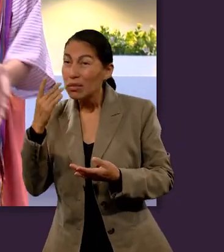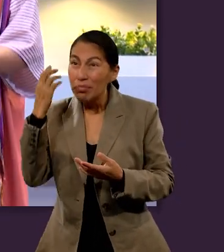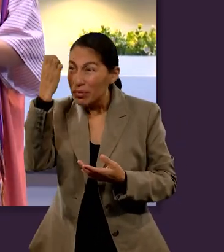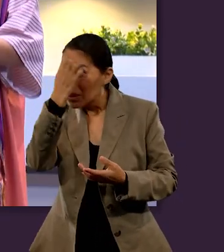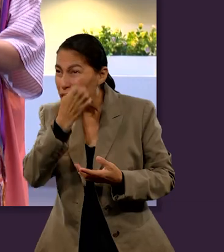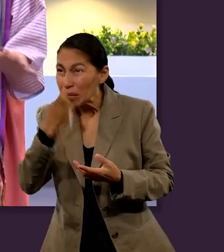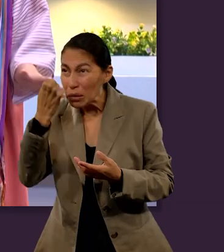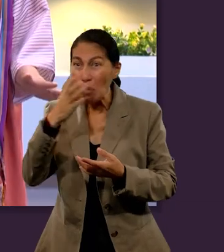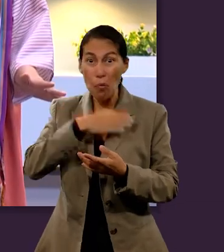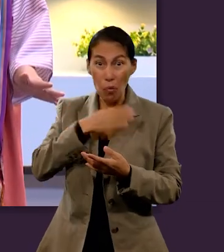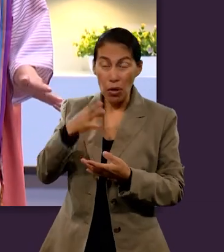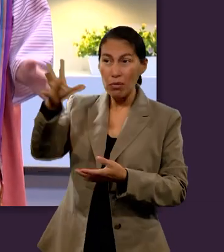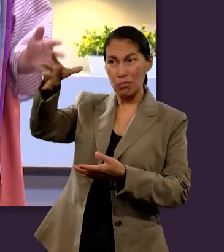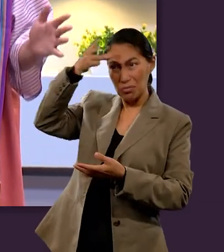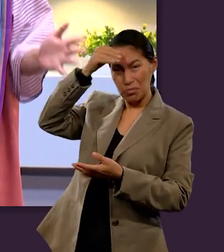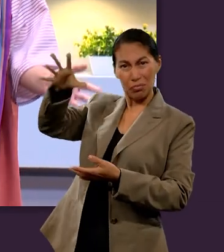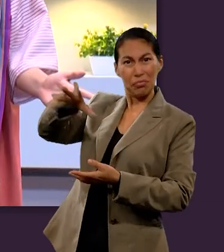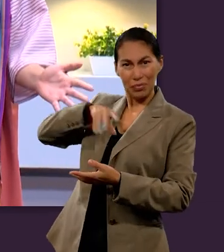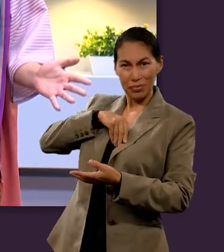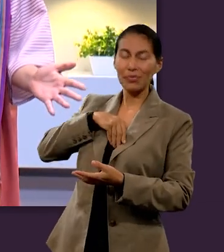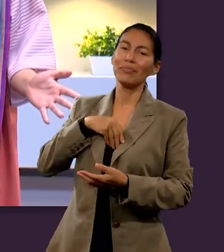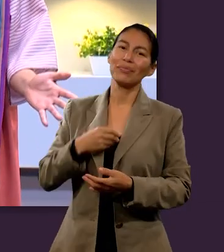examinadlo todo, retened lo bueno.